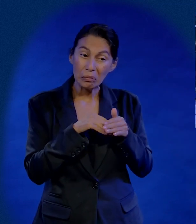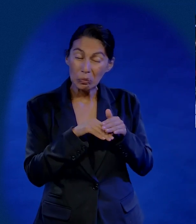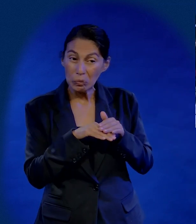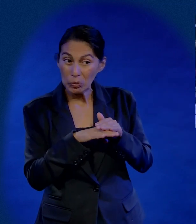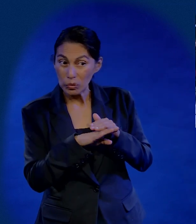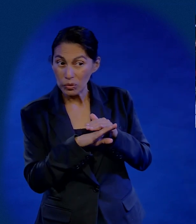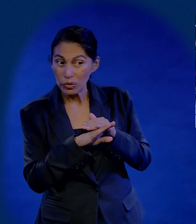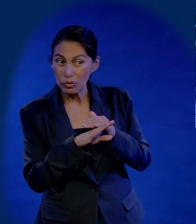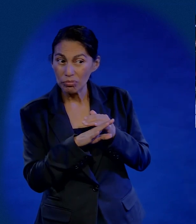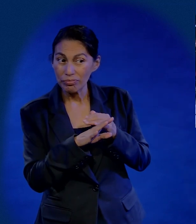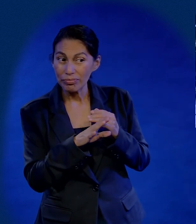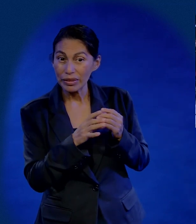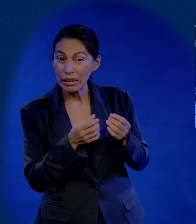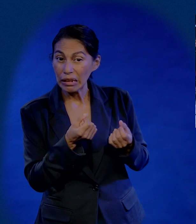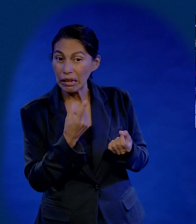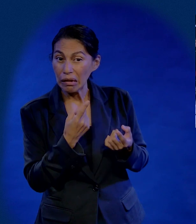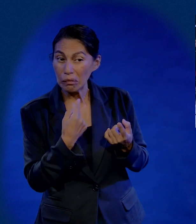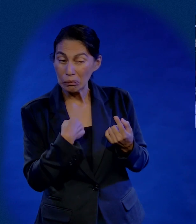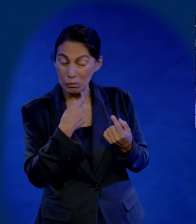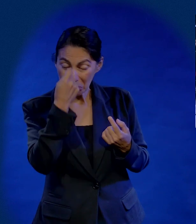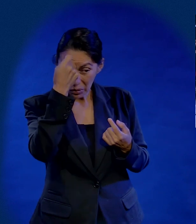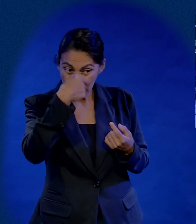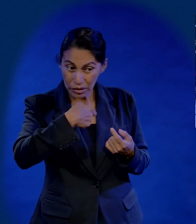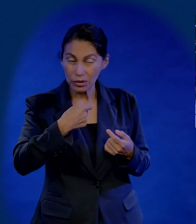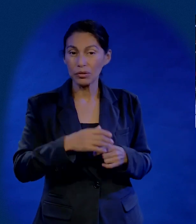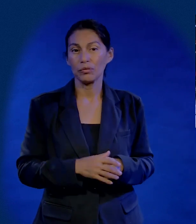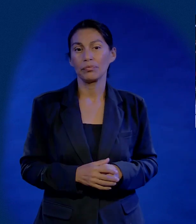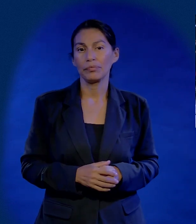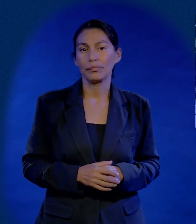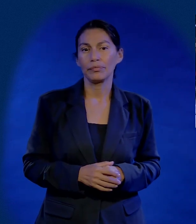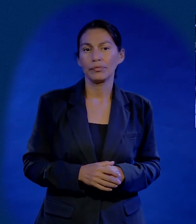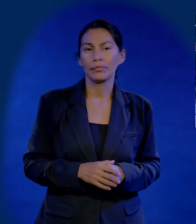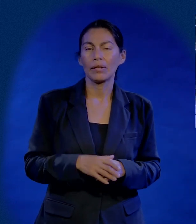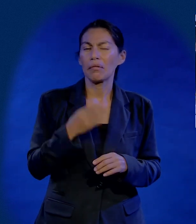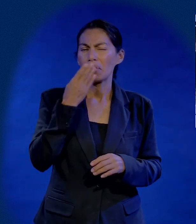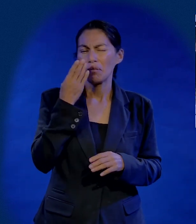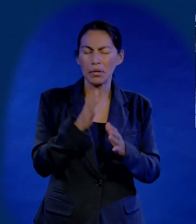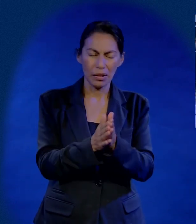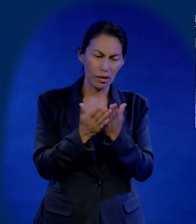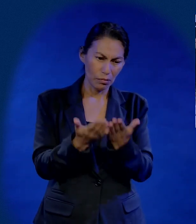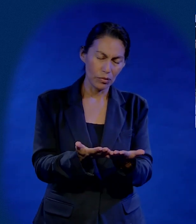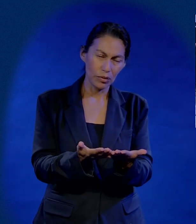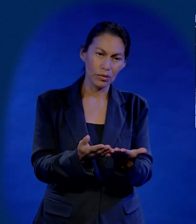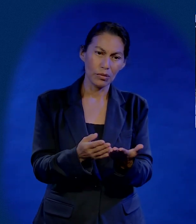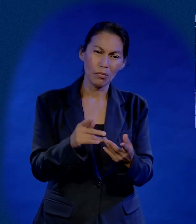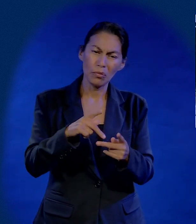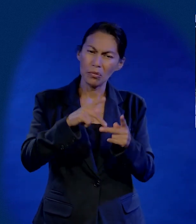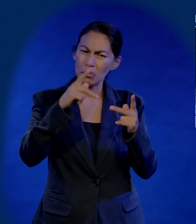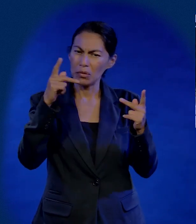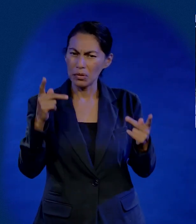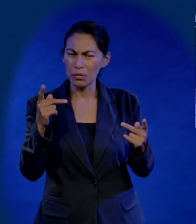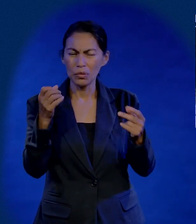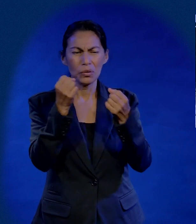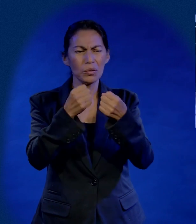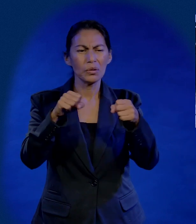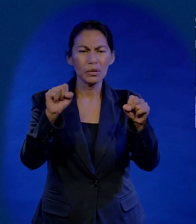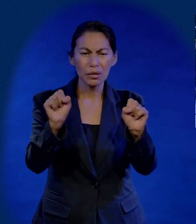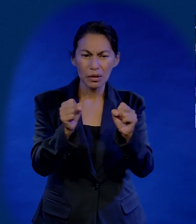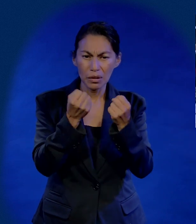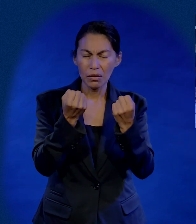Cuando vemos la Biblia, normalmente los textos más bonitos, más buscados, son los salmos, los proverbios, los textos suaves,